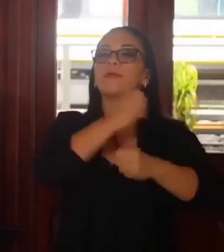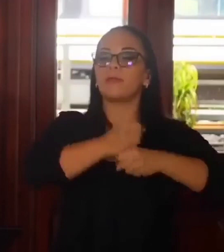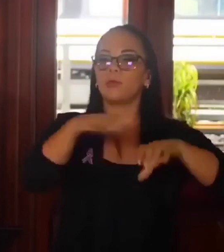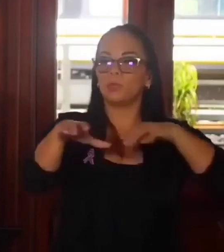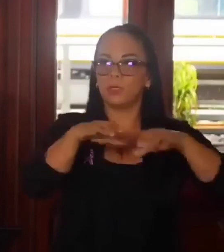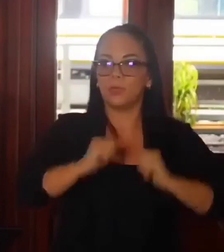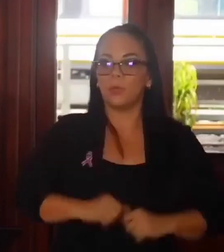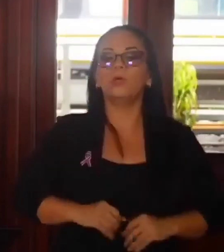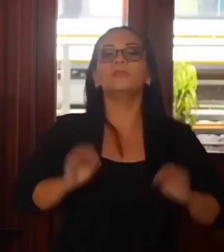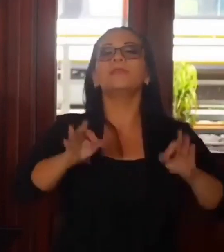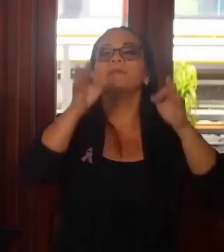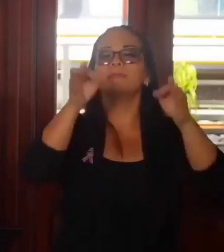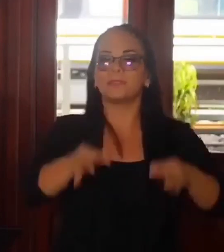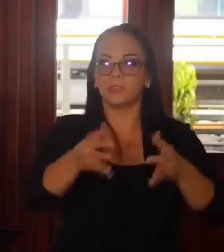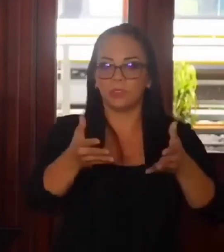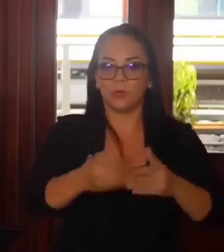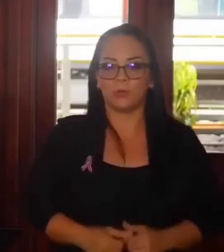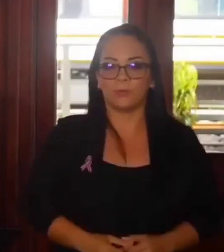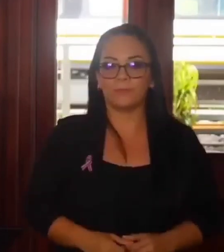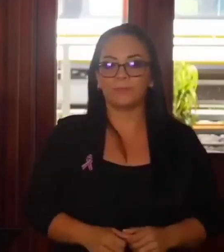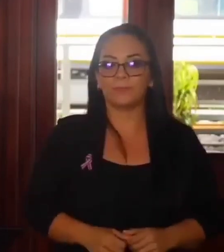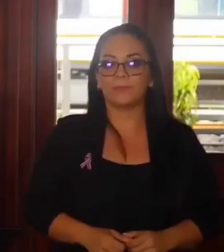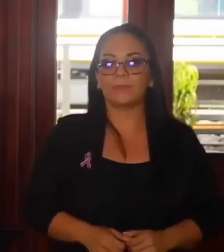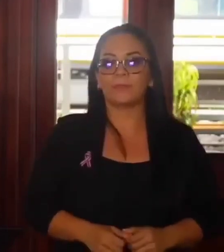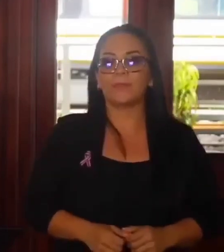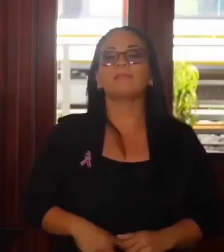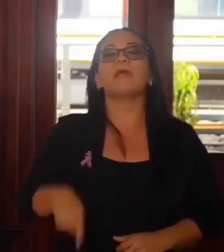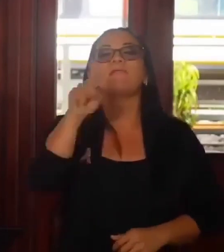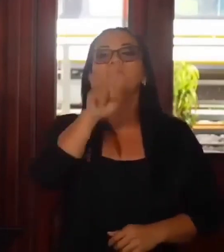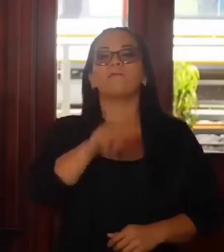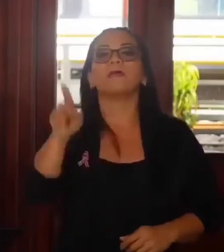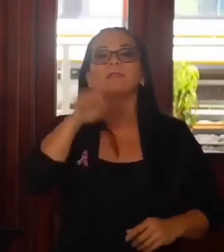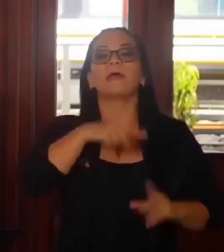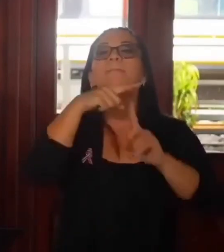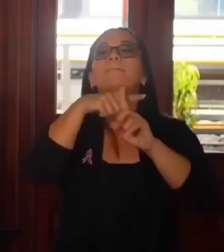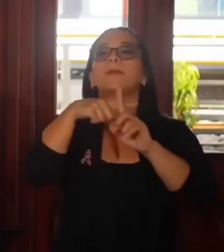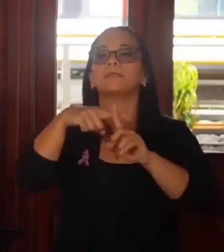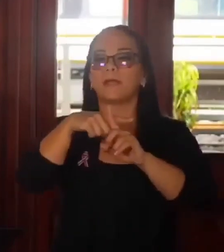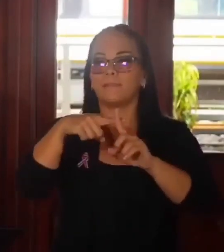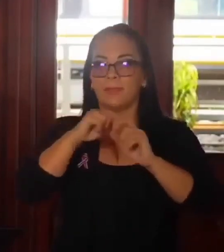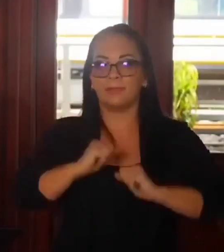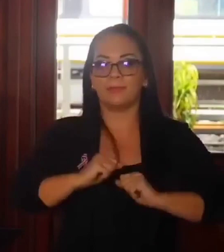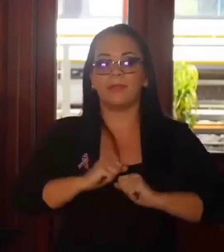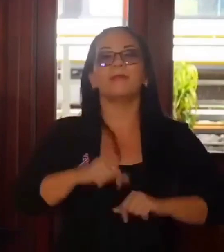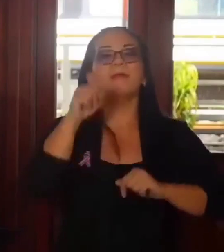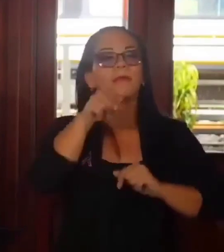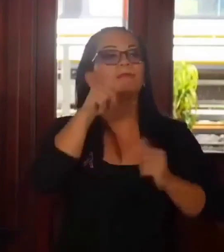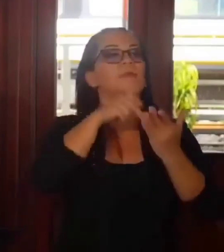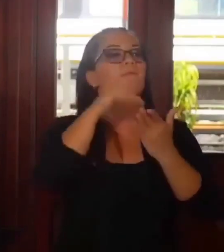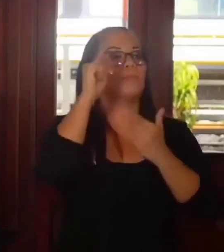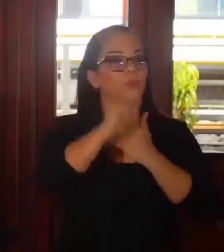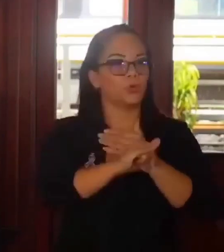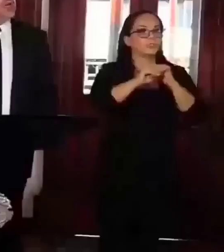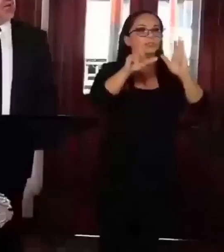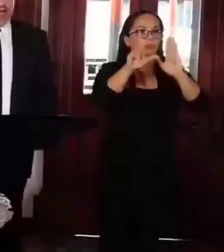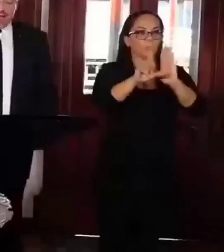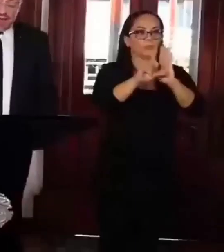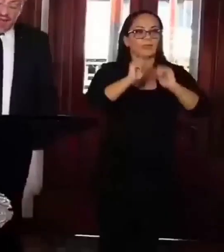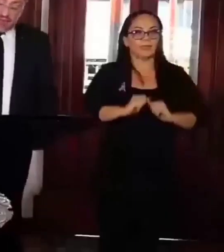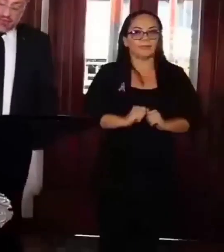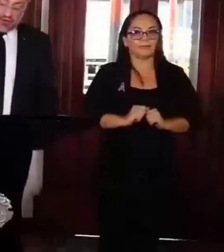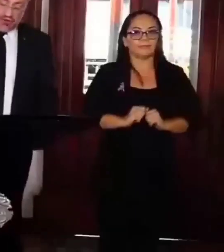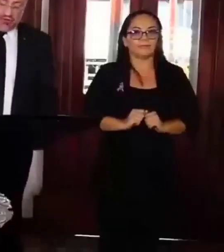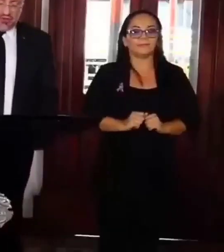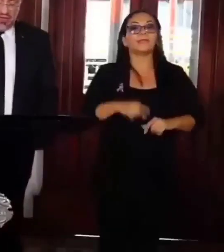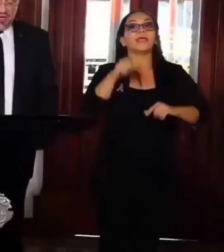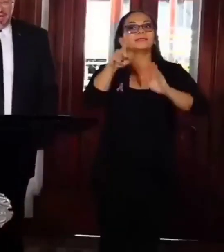tomó la decisión de vetar parcialmente ese proyecto, esa